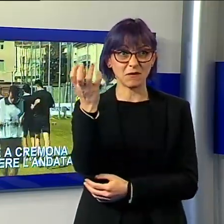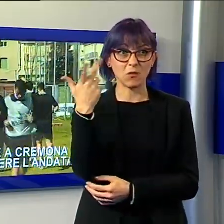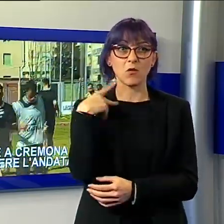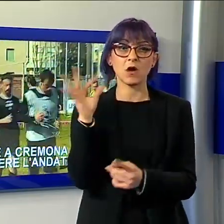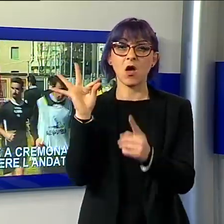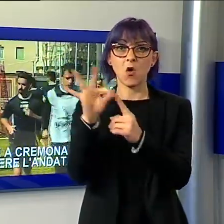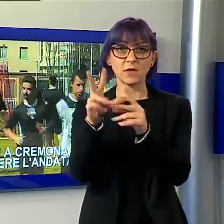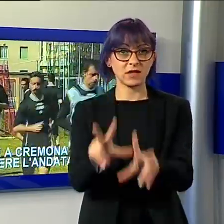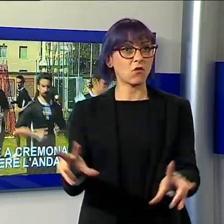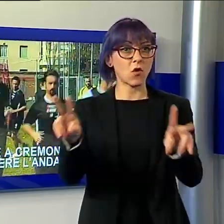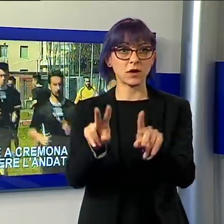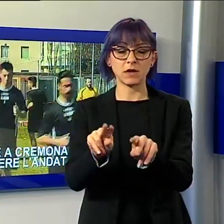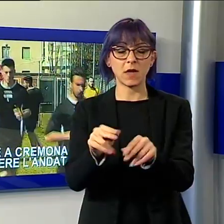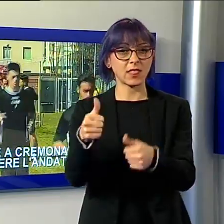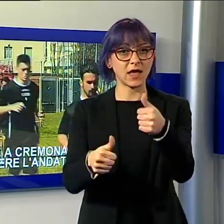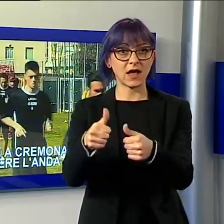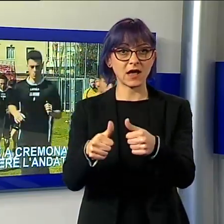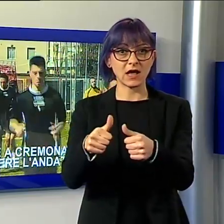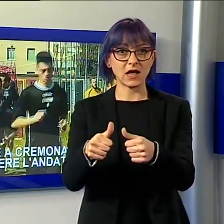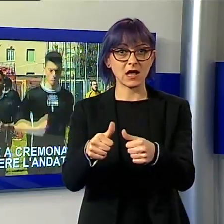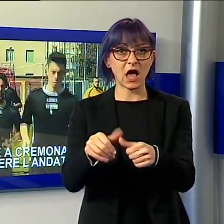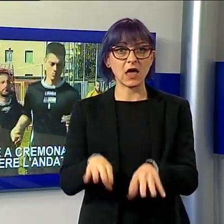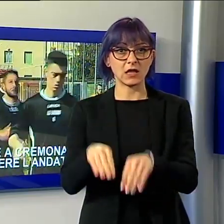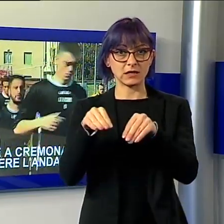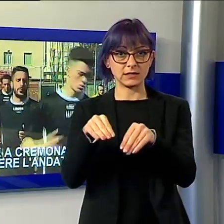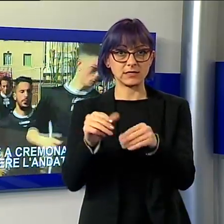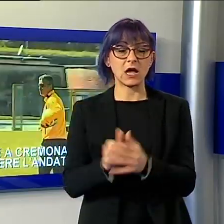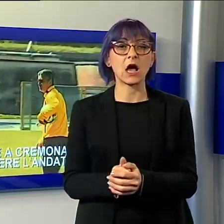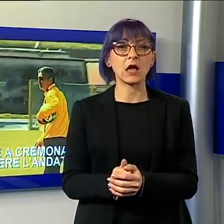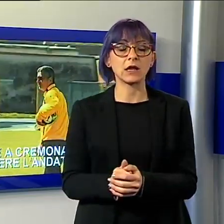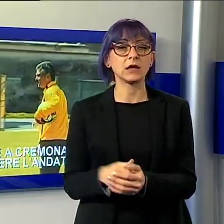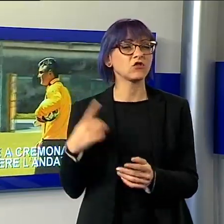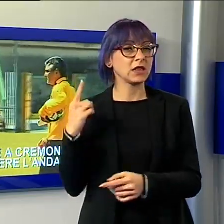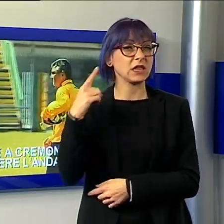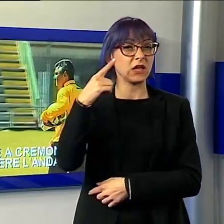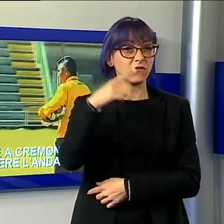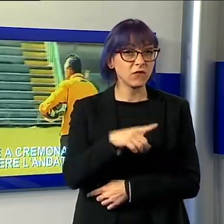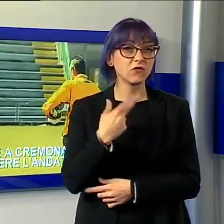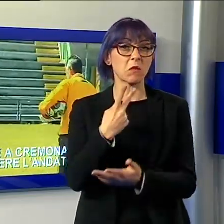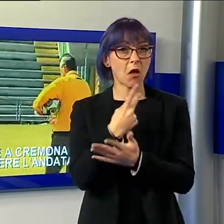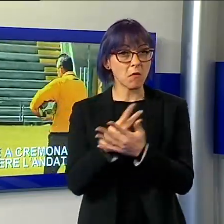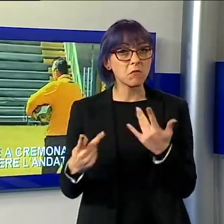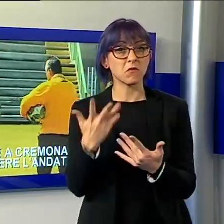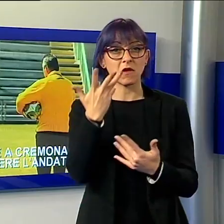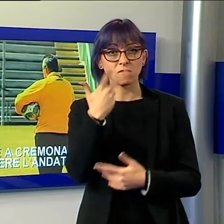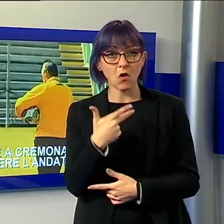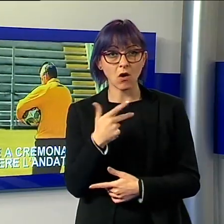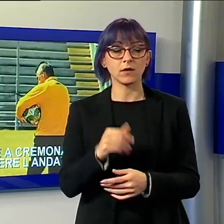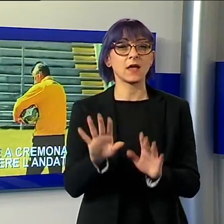sul campo della neo capolista del torneo. Compito durissimo anche se provarci non costerà nulla. Al Porta Elisa si impose la